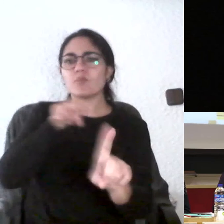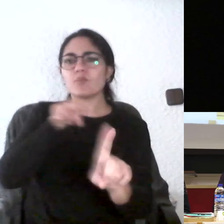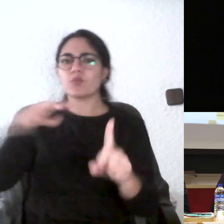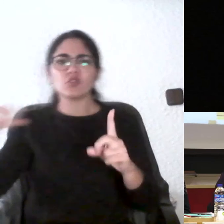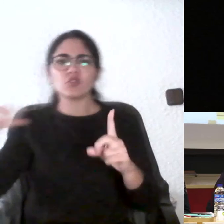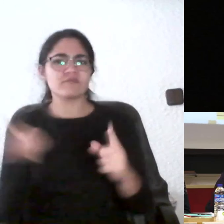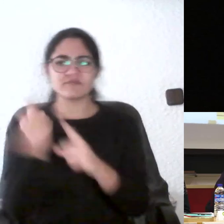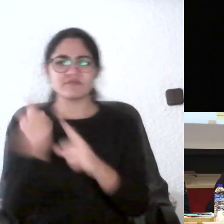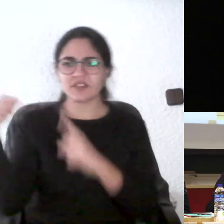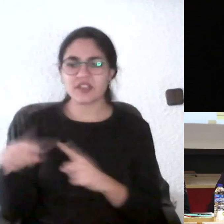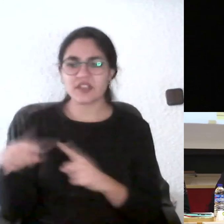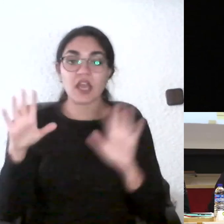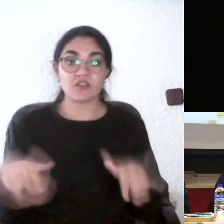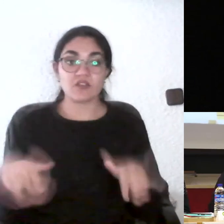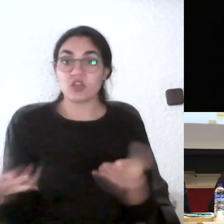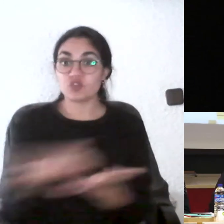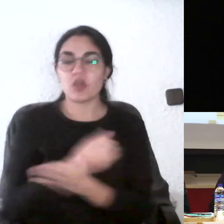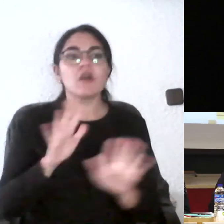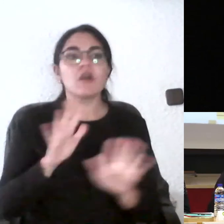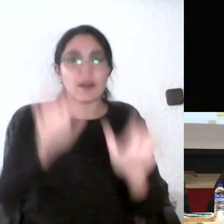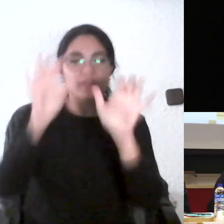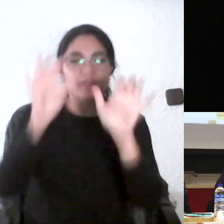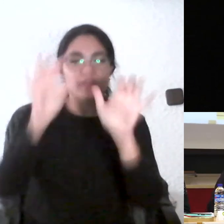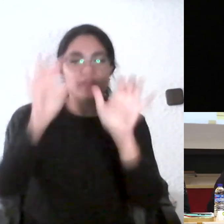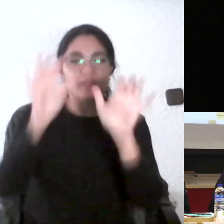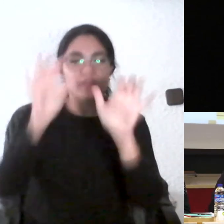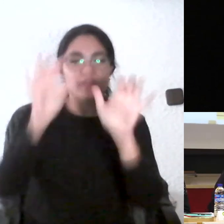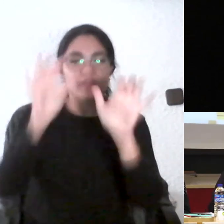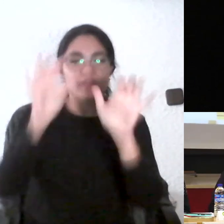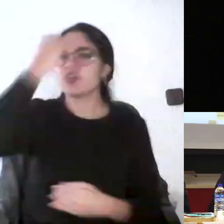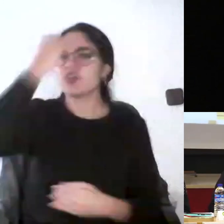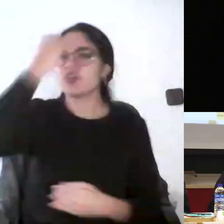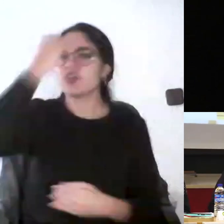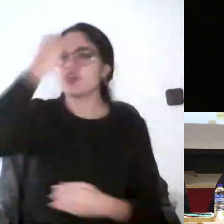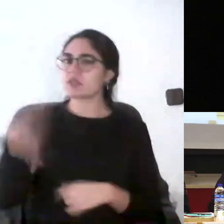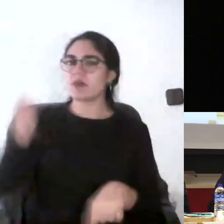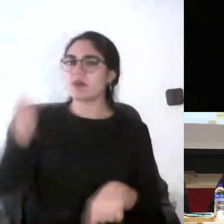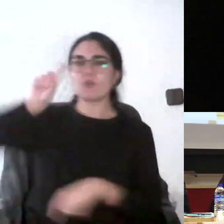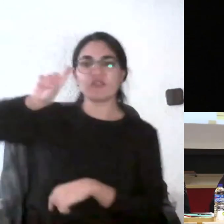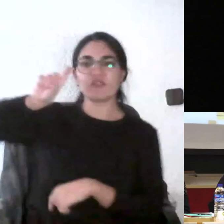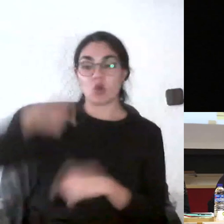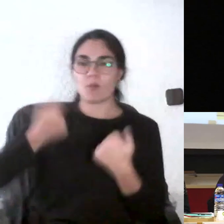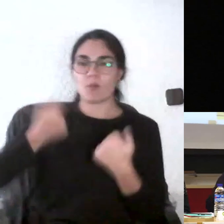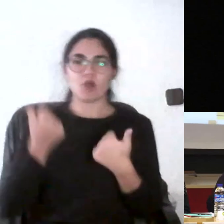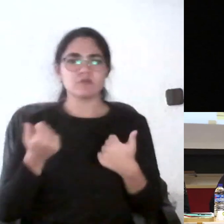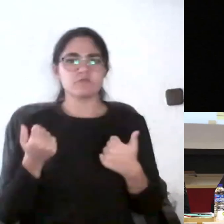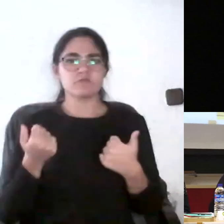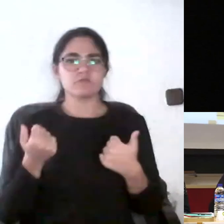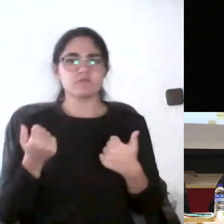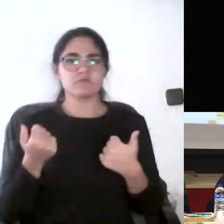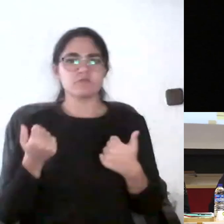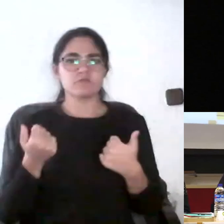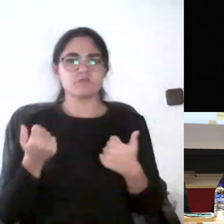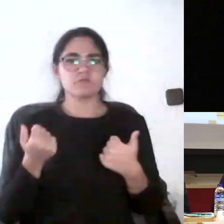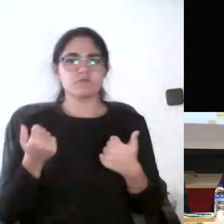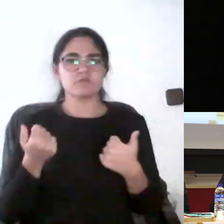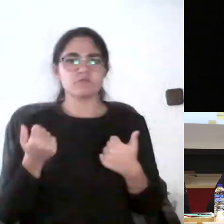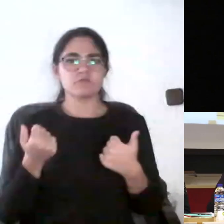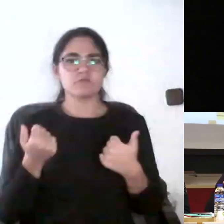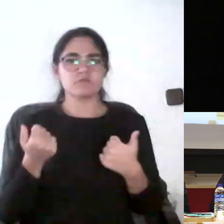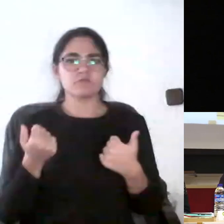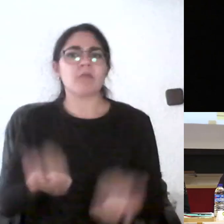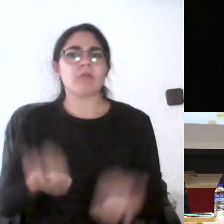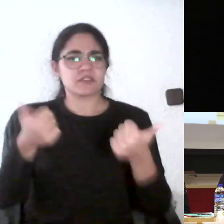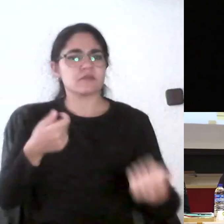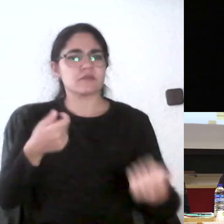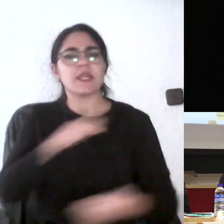que debemos la perdemos entonces yo creo que que los docentes tengamos esa capacidad de maniobra es súper importante para generar la diversidad necesaria y crear un